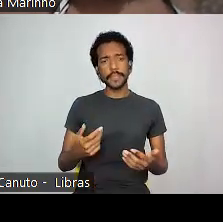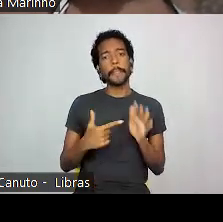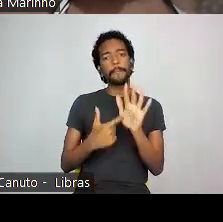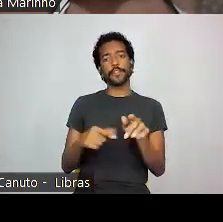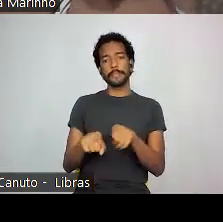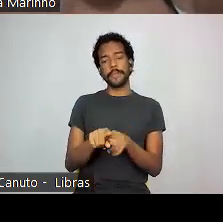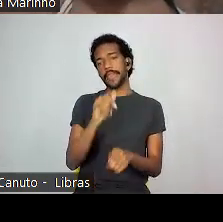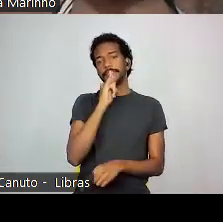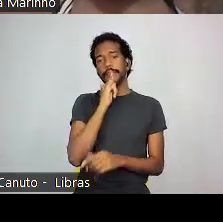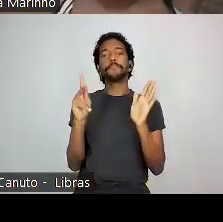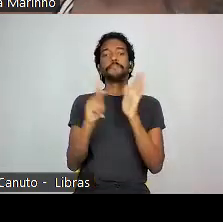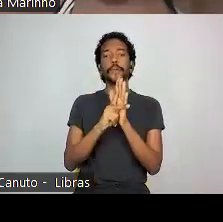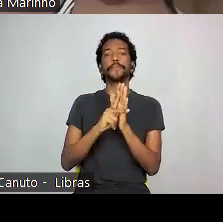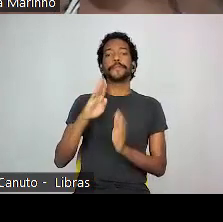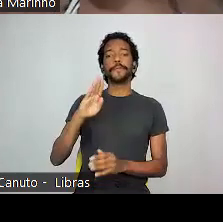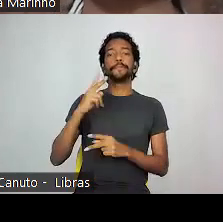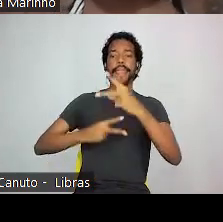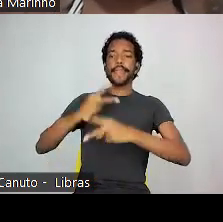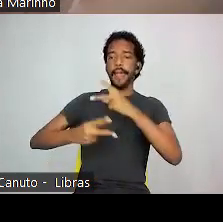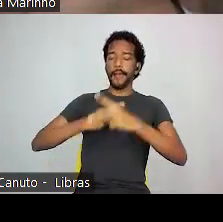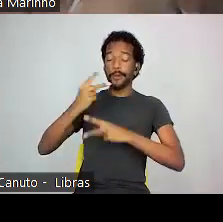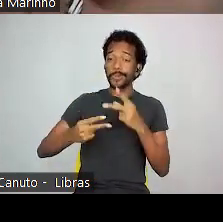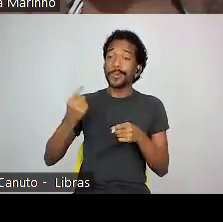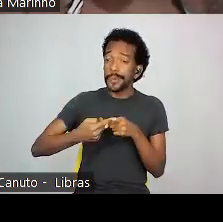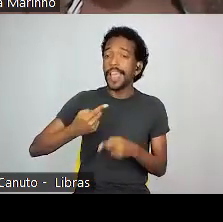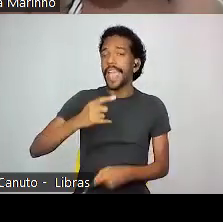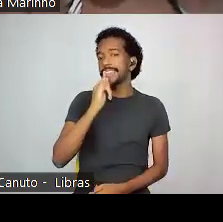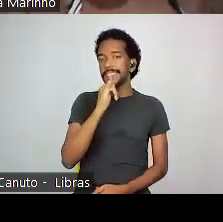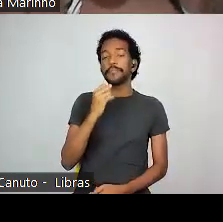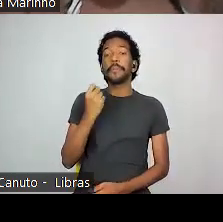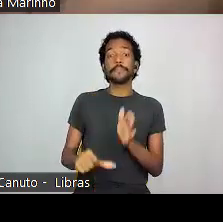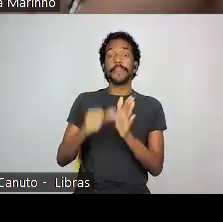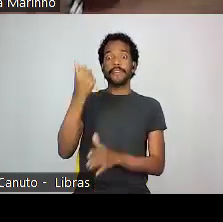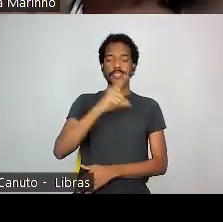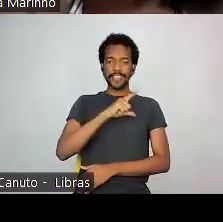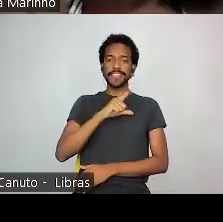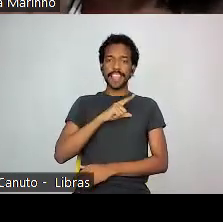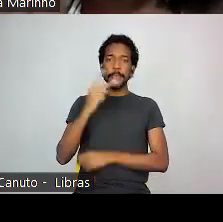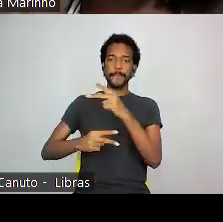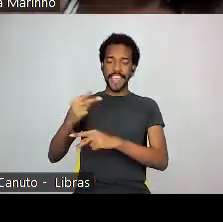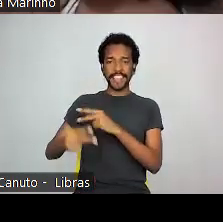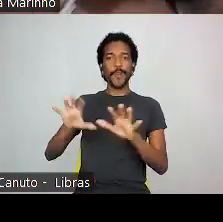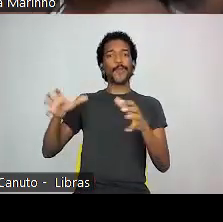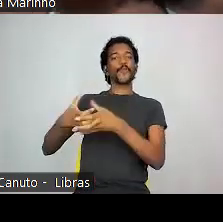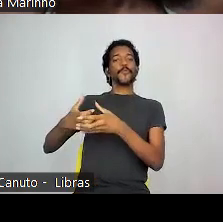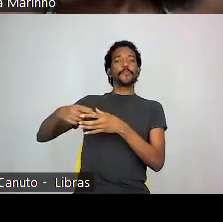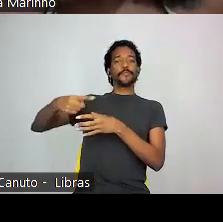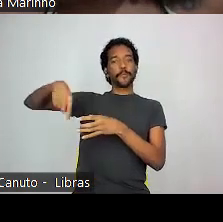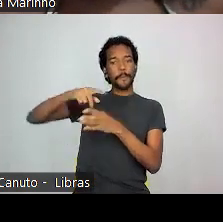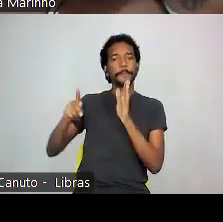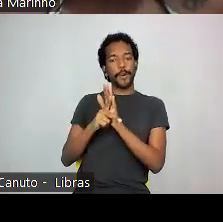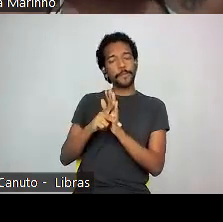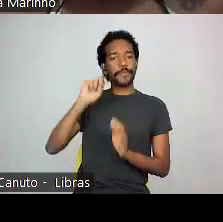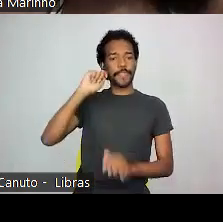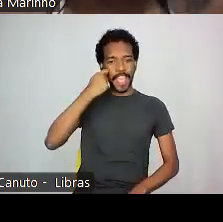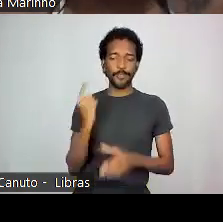Bienal, porque, ao mesmo tempo que a gente tem pela primeira vez a Bienal contando com curadores negros e com a cota para